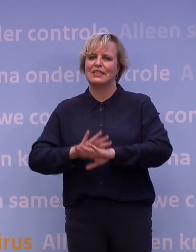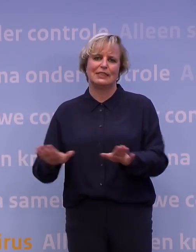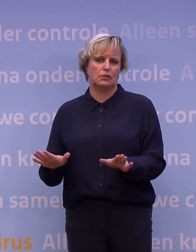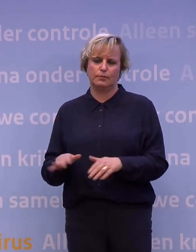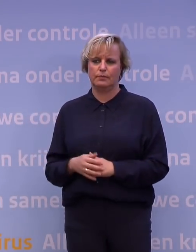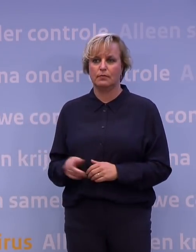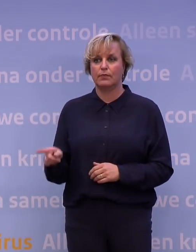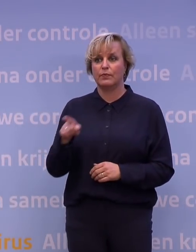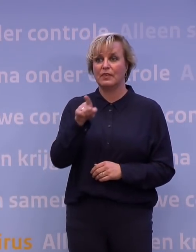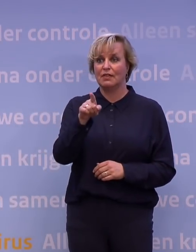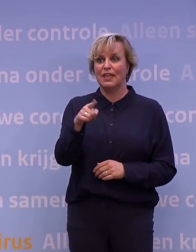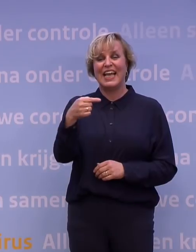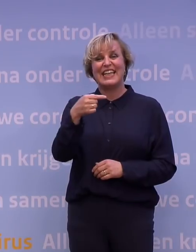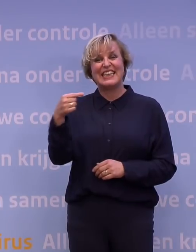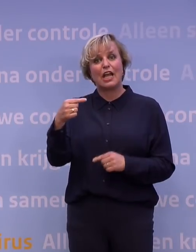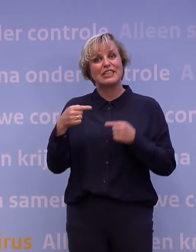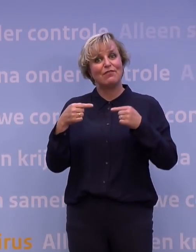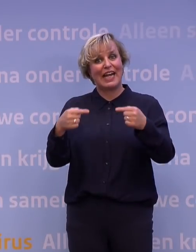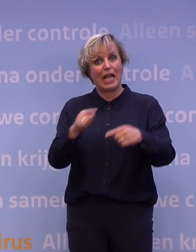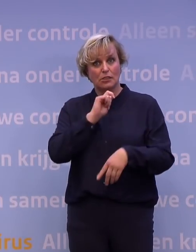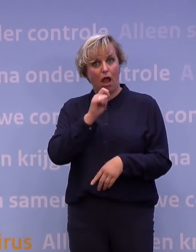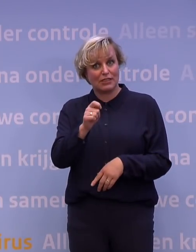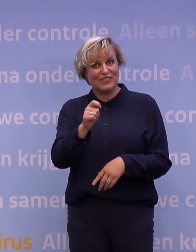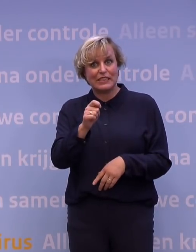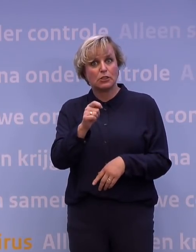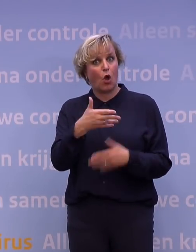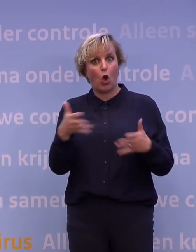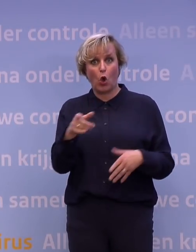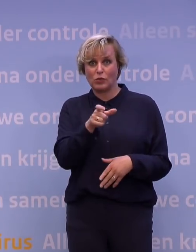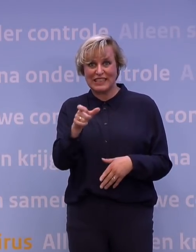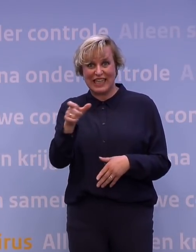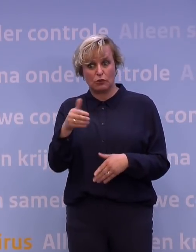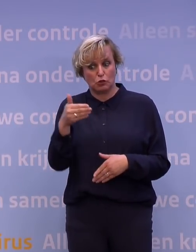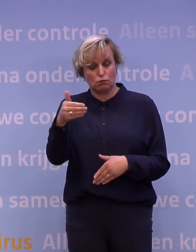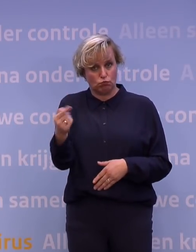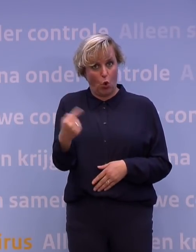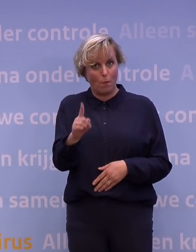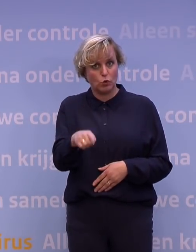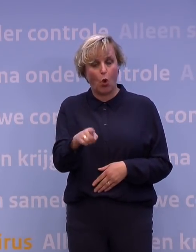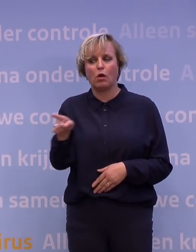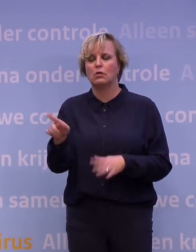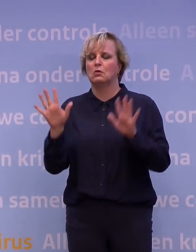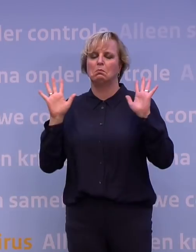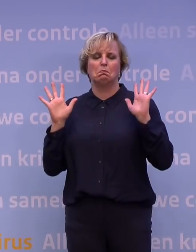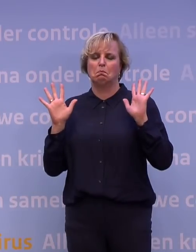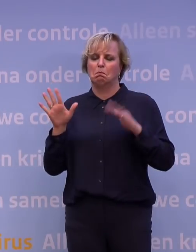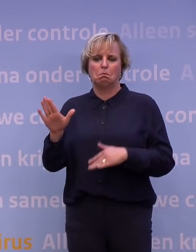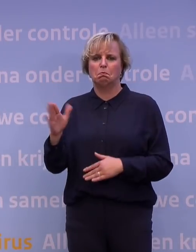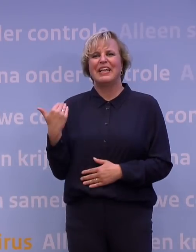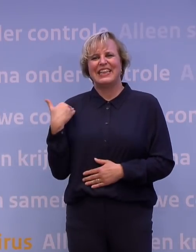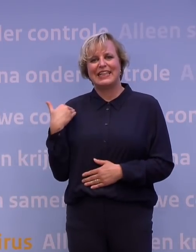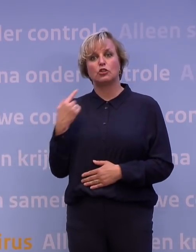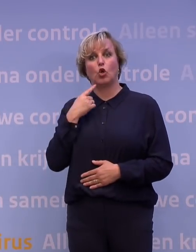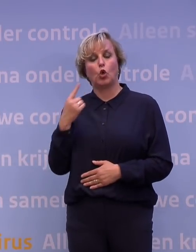zo'n negatief reisadvies voor de grote steden, dat is iets wat nog kan komen als het niet lukt om het virus nu... Ik ga niet speculeren. Ik heb net een paar dingen